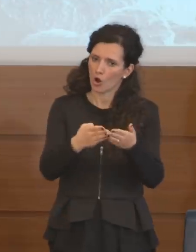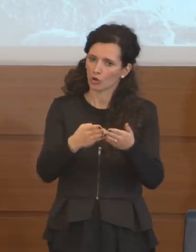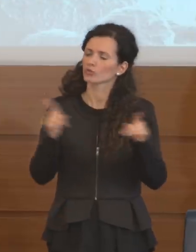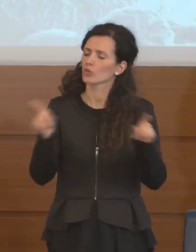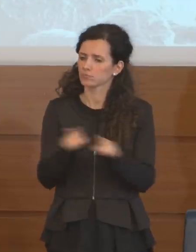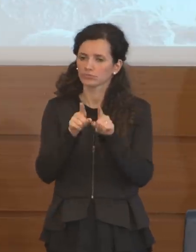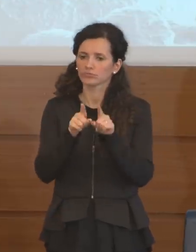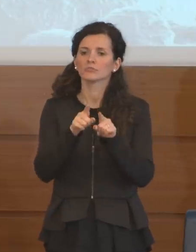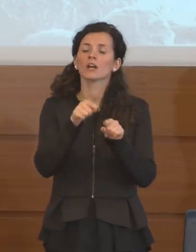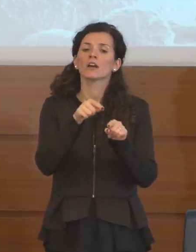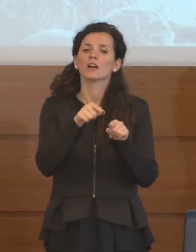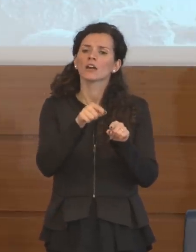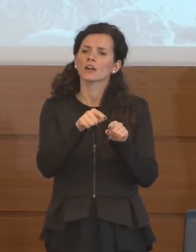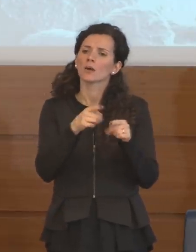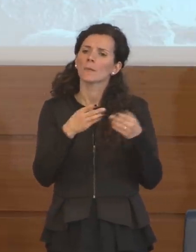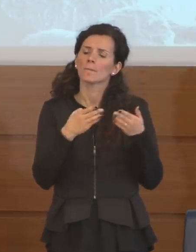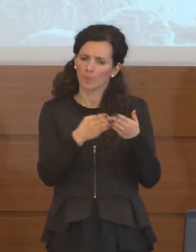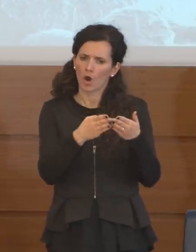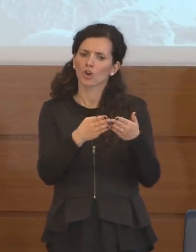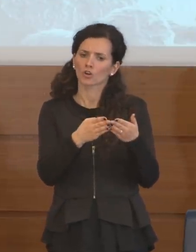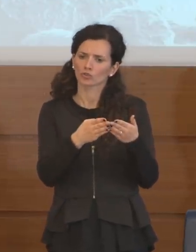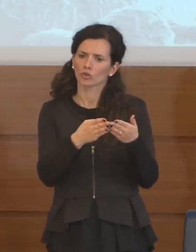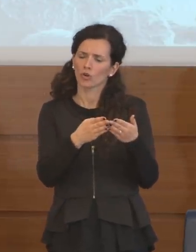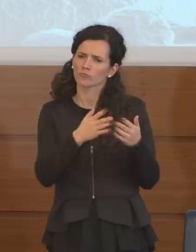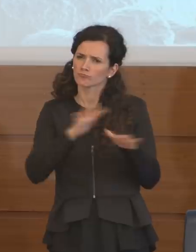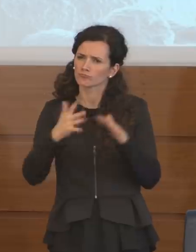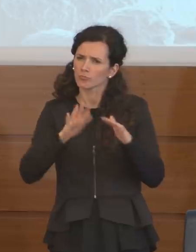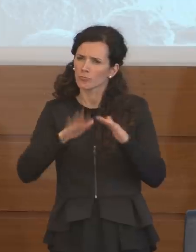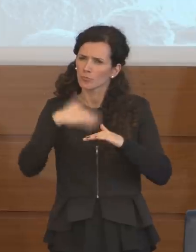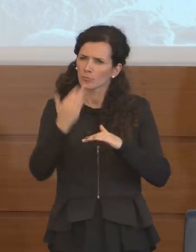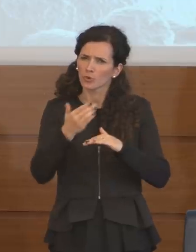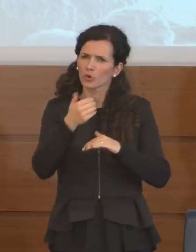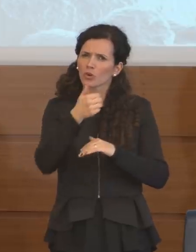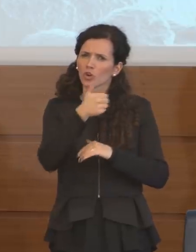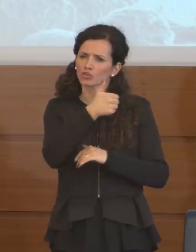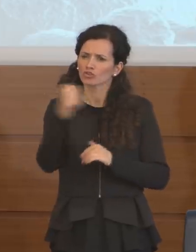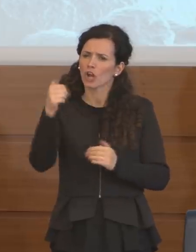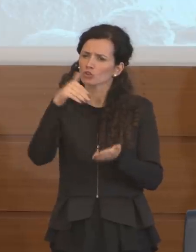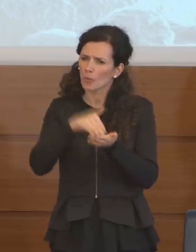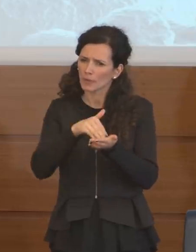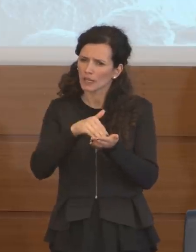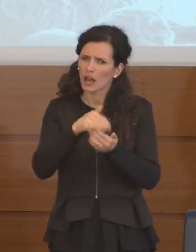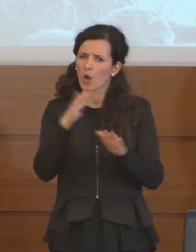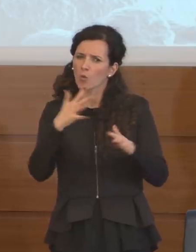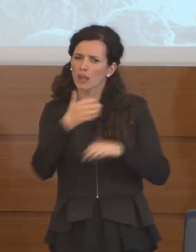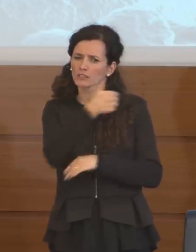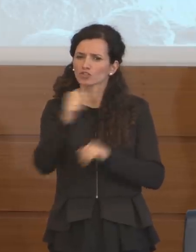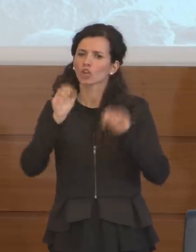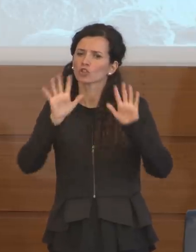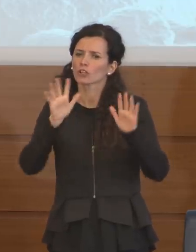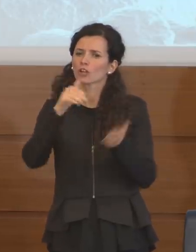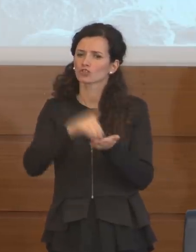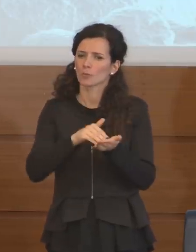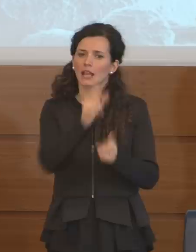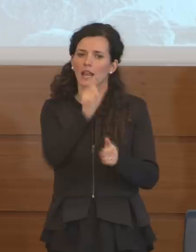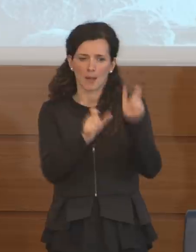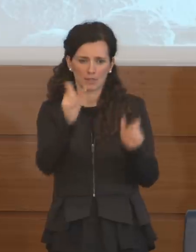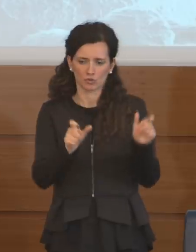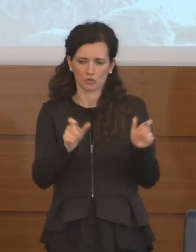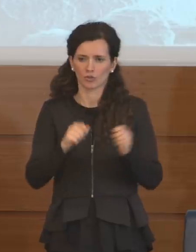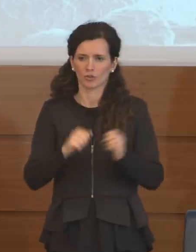siamo a più di 100 mila, quasi 110 mila passeggeri.